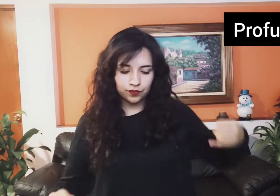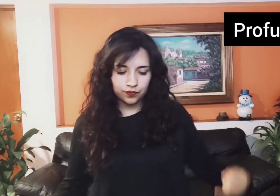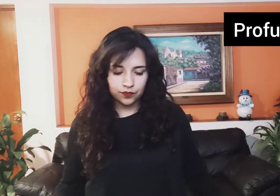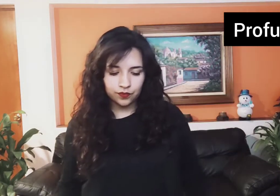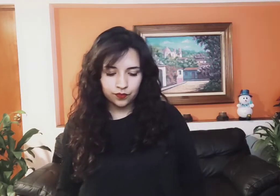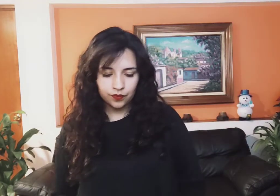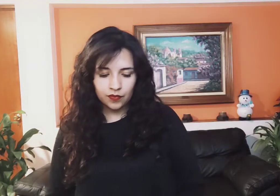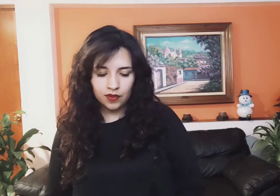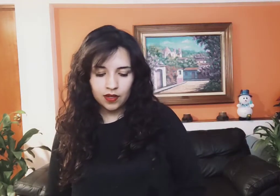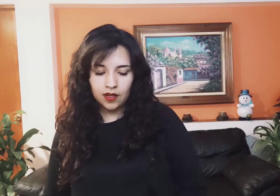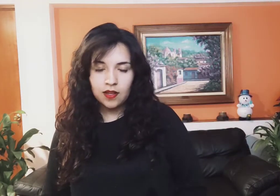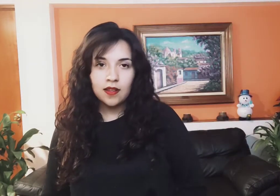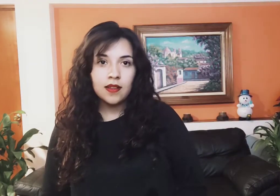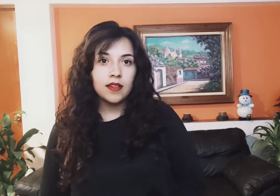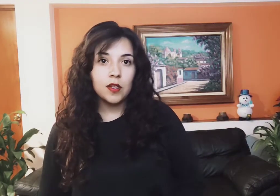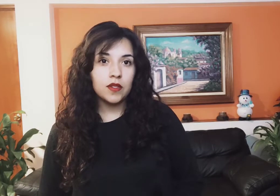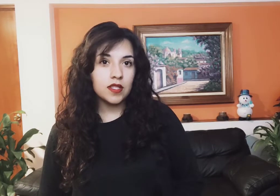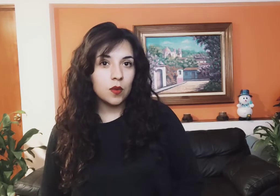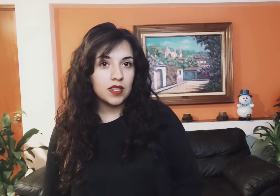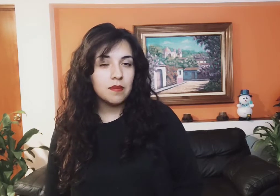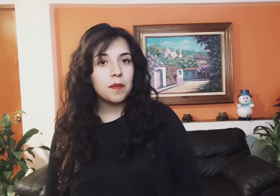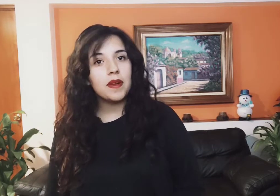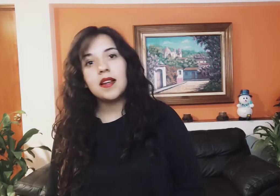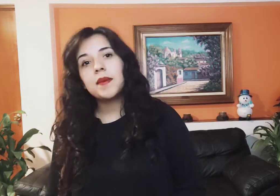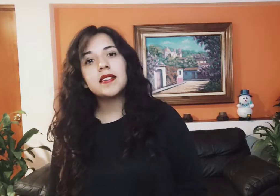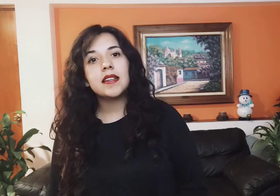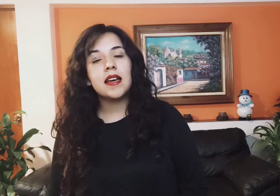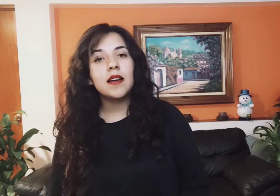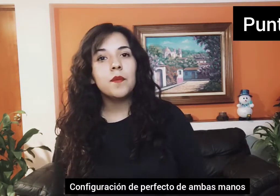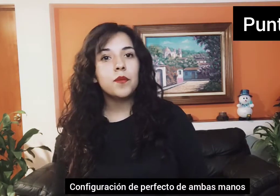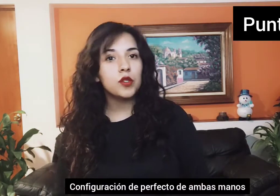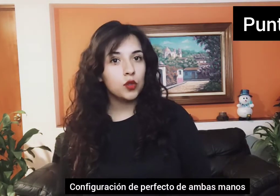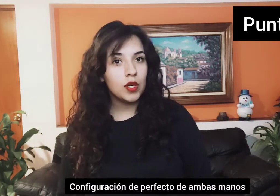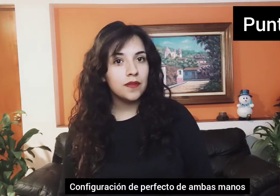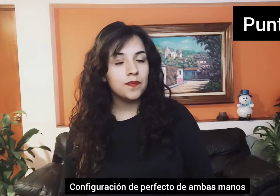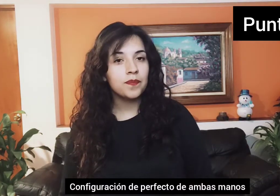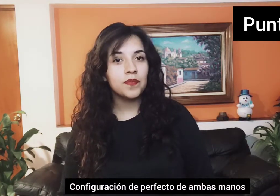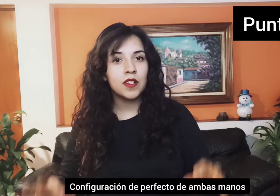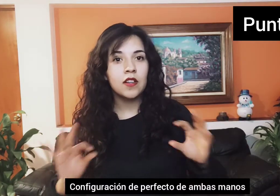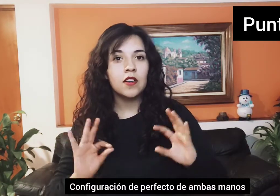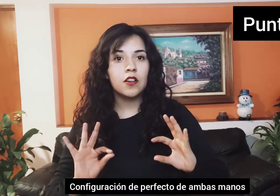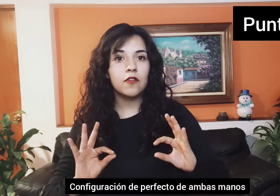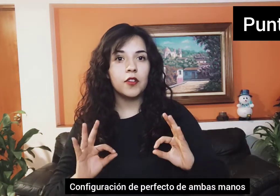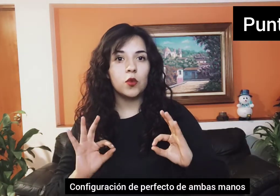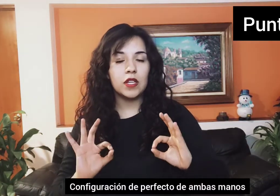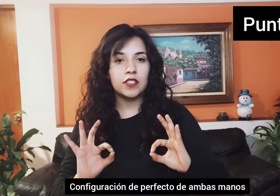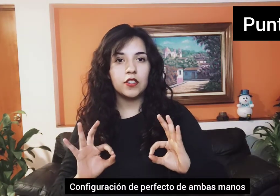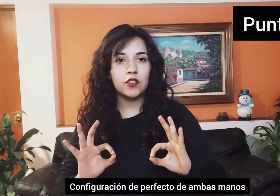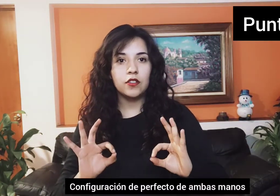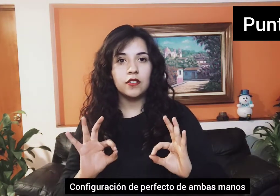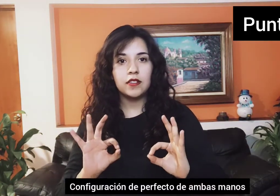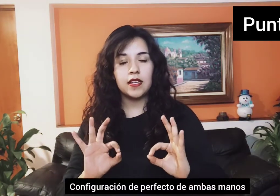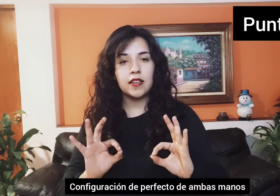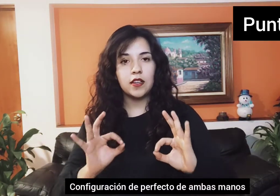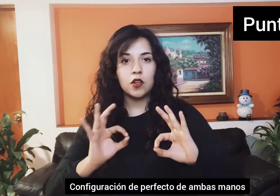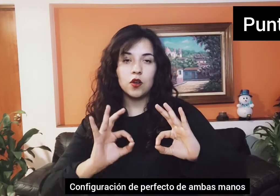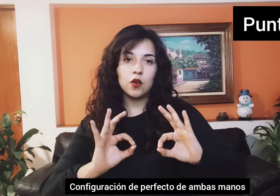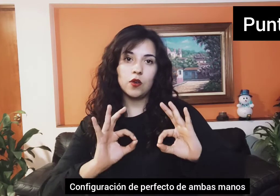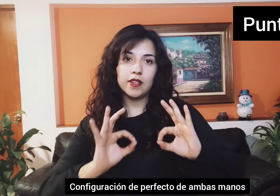Profundo. Y nuestra última palabra será puntual. Configuración de OK